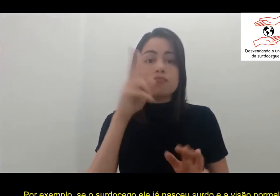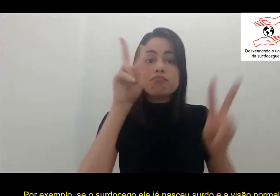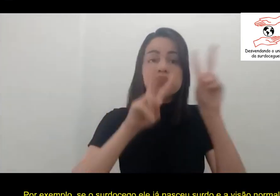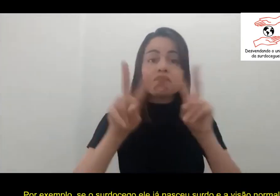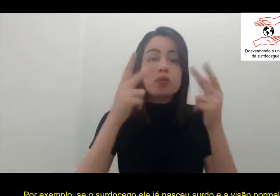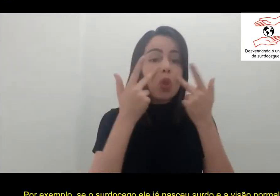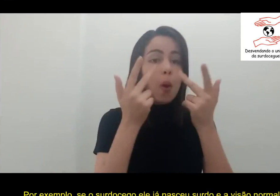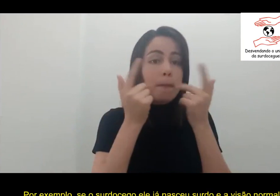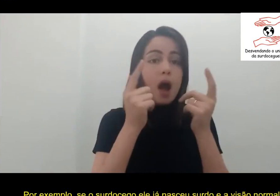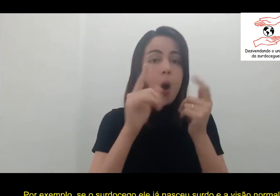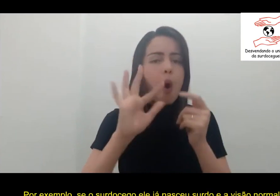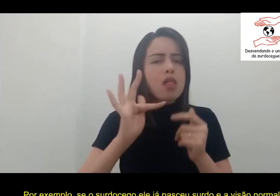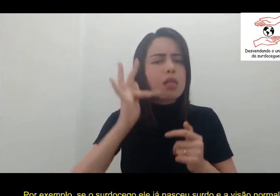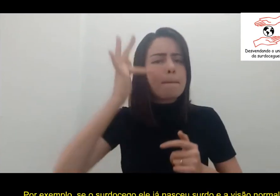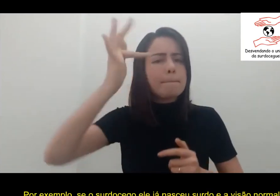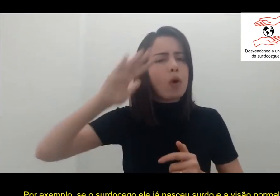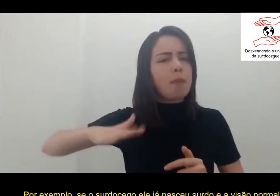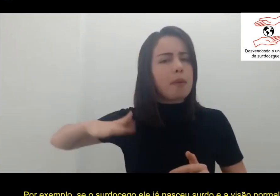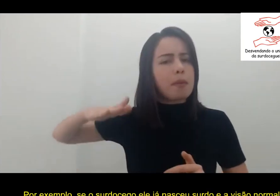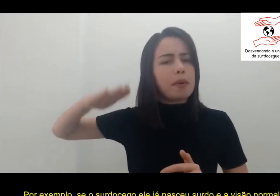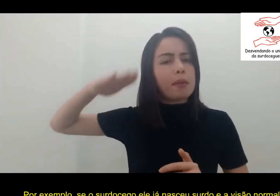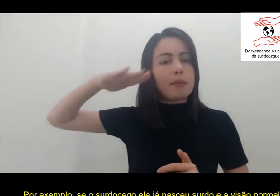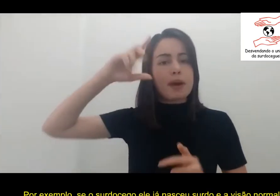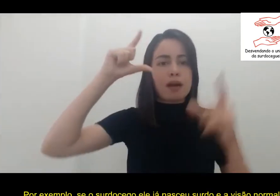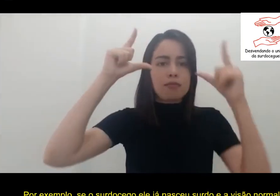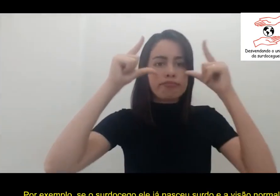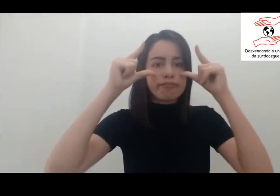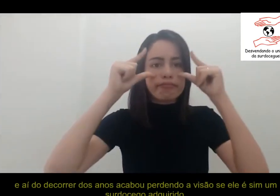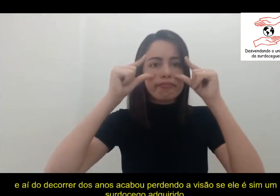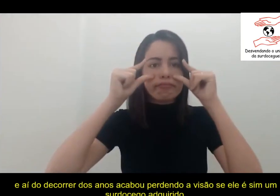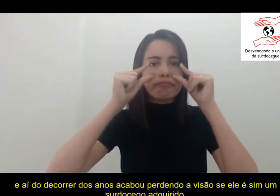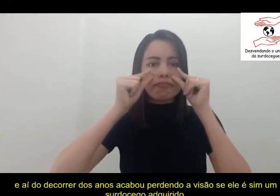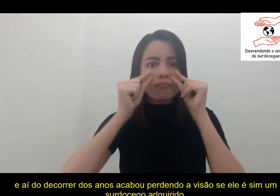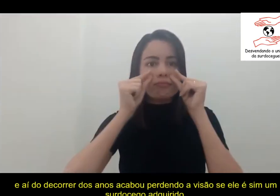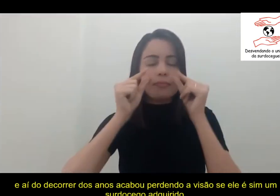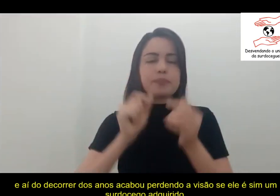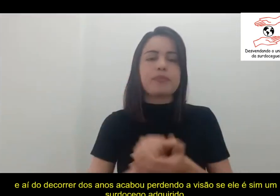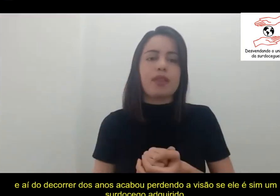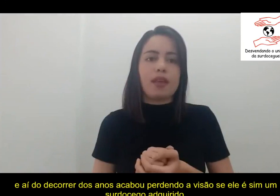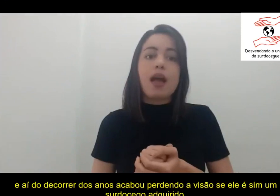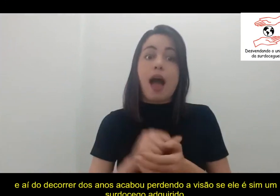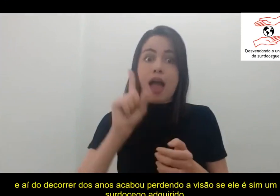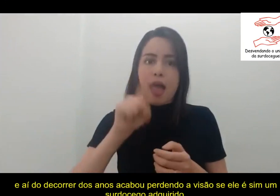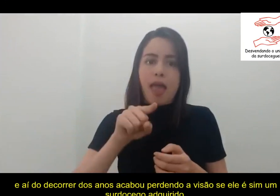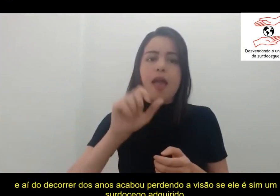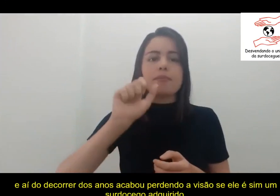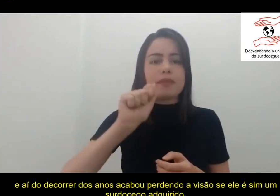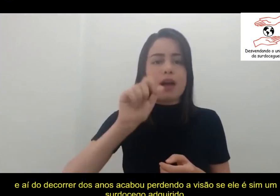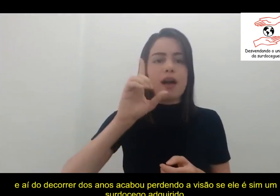né? E a visão normal, aí, no decorrer dos anos, acabou perdendo a visão, ele é, sim,